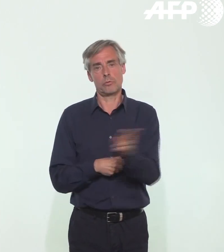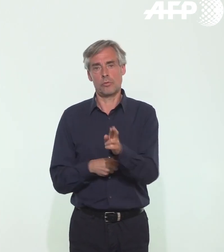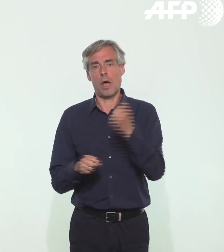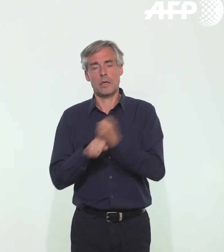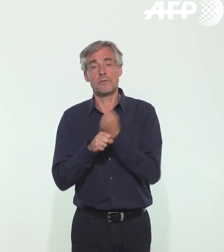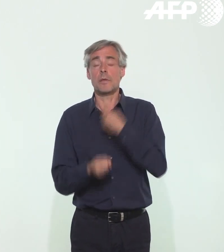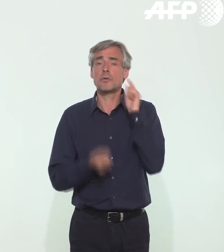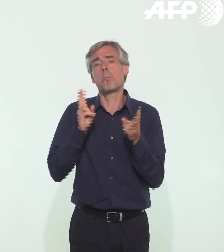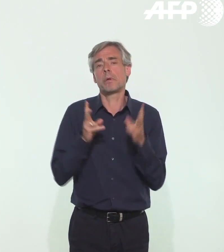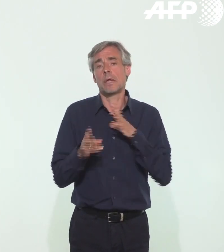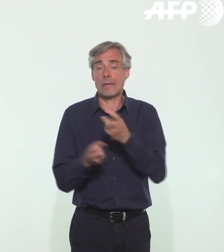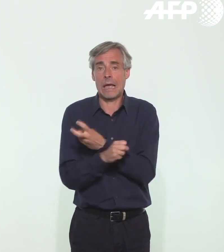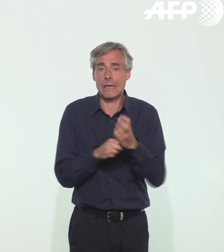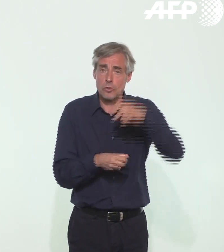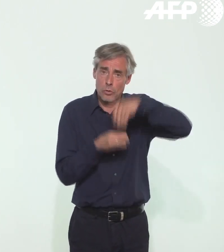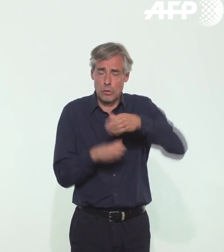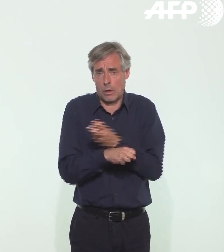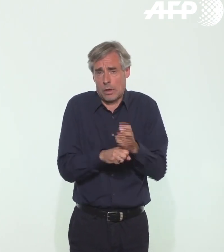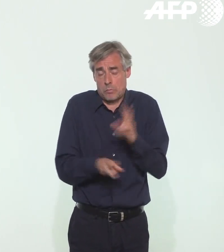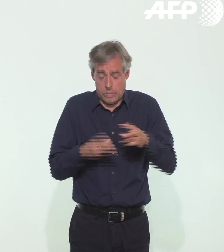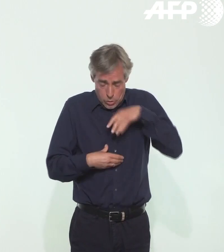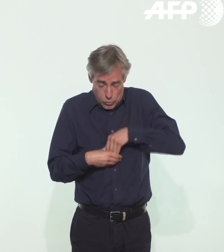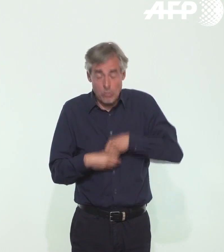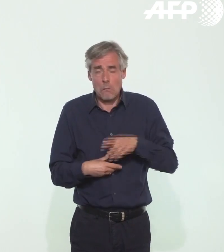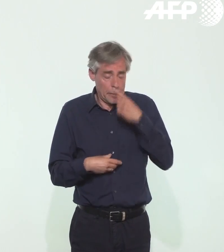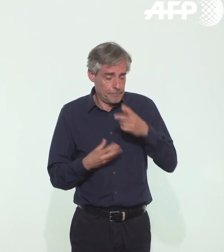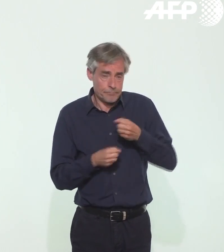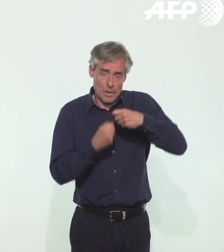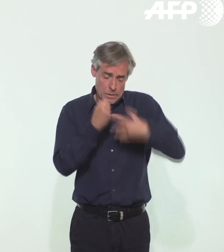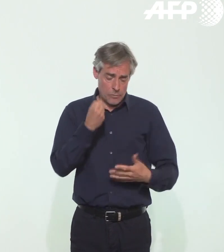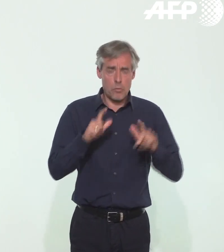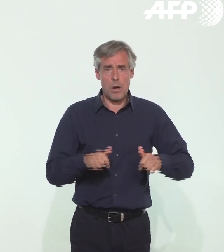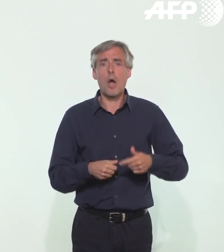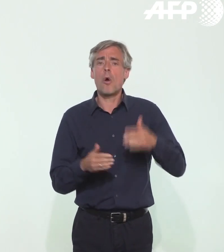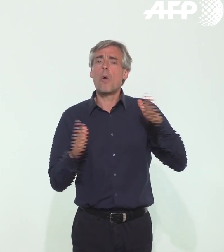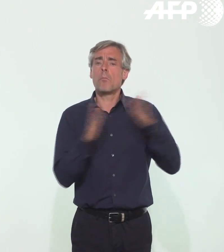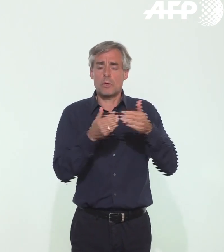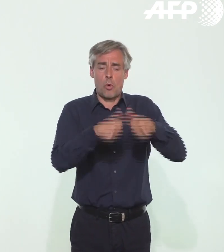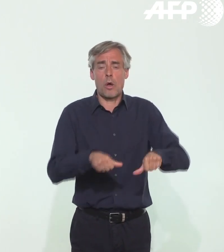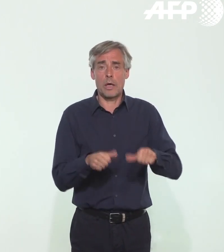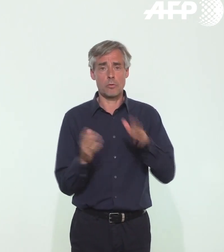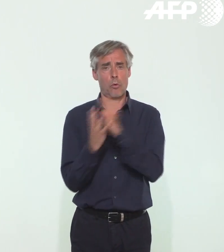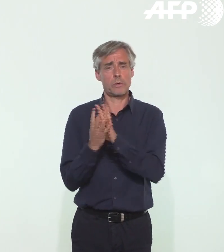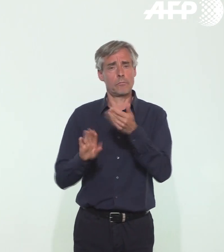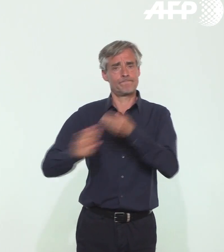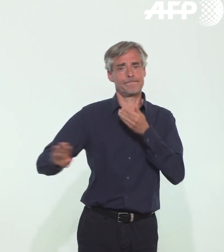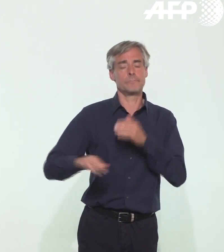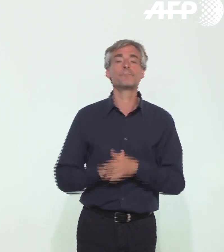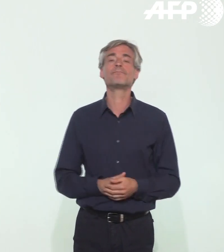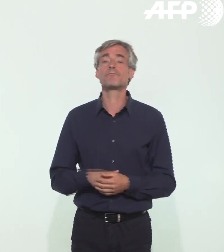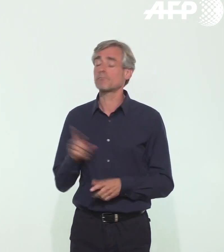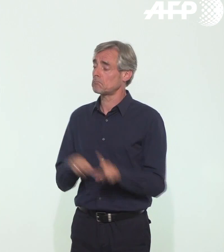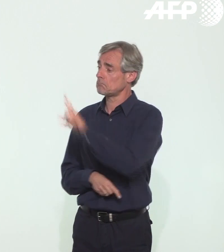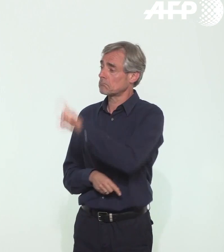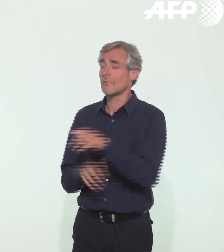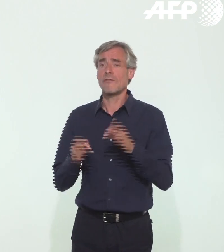avec encore des symptômes mineurs. Donc le message est tant qu'on a des symptômes, on reste à la maison et on évite tout contact avec ses proches. À l'heure de la